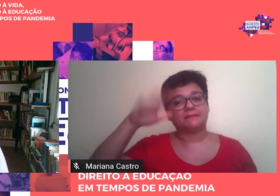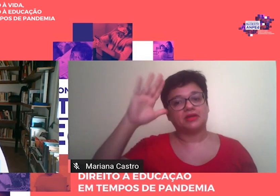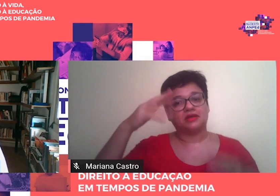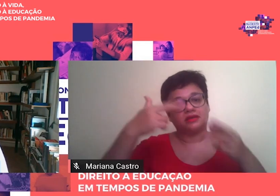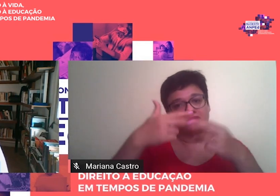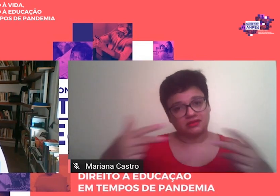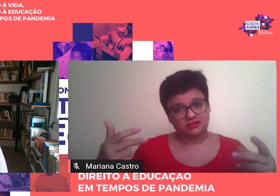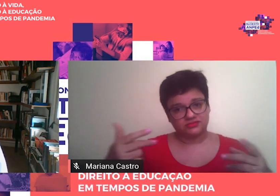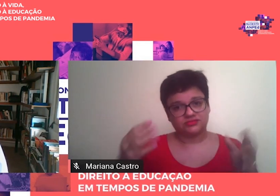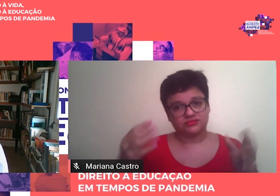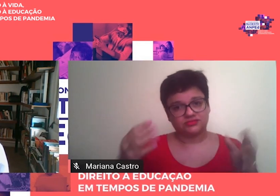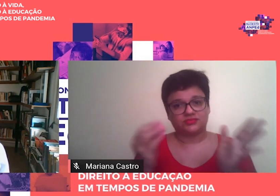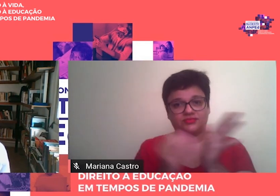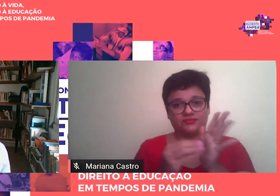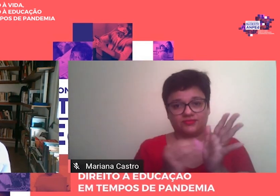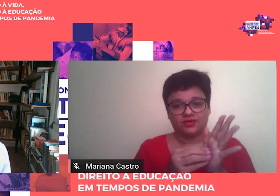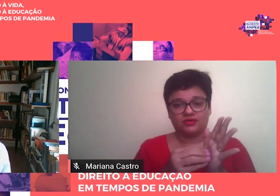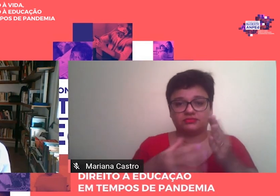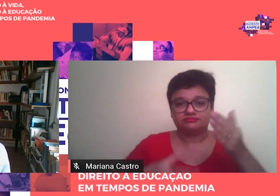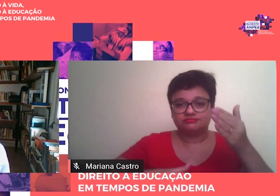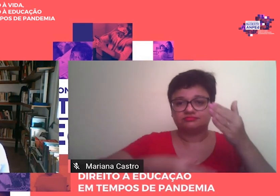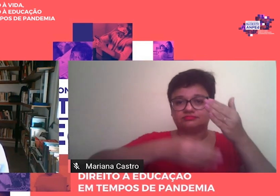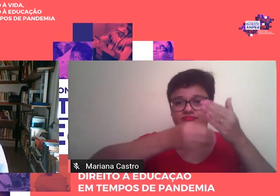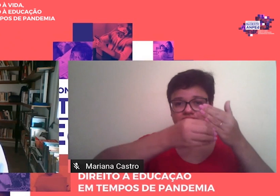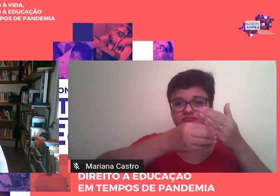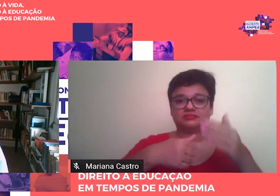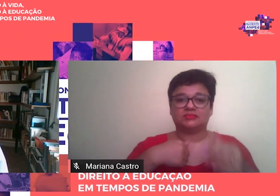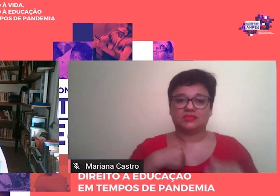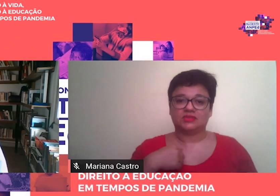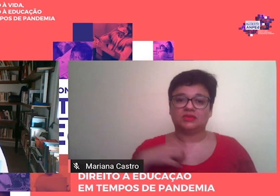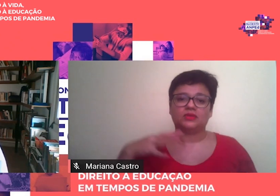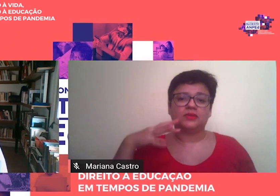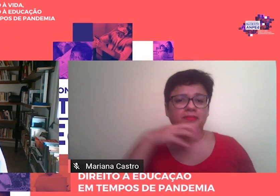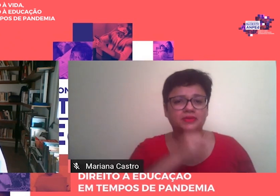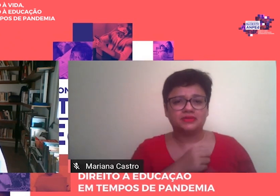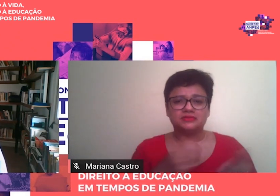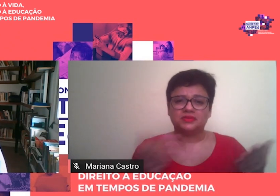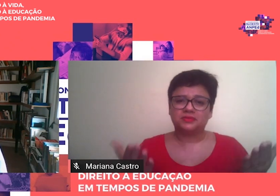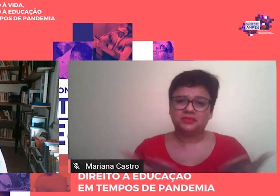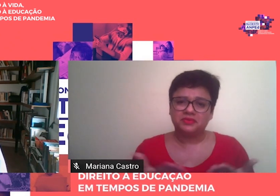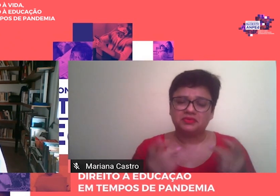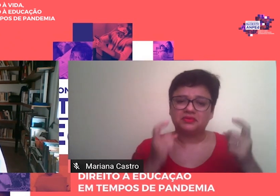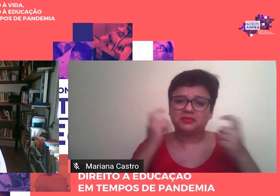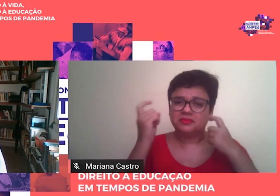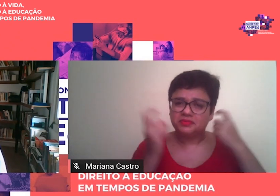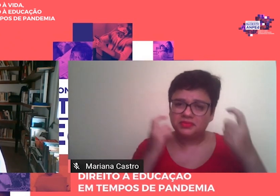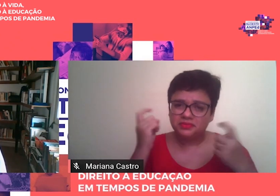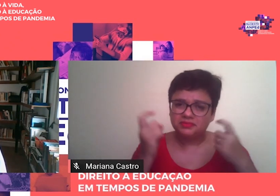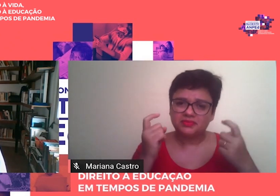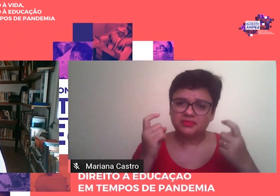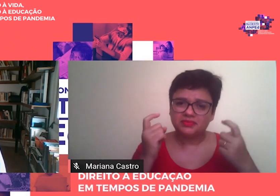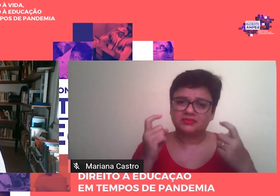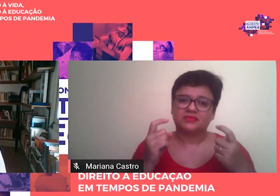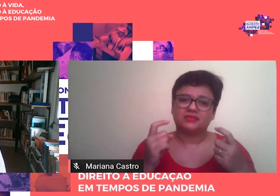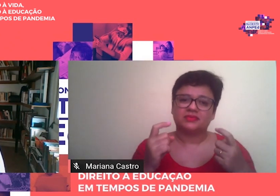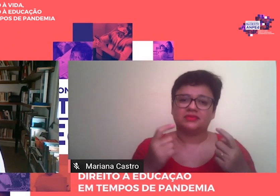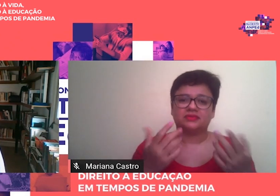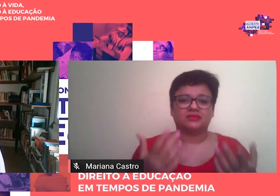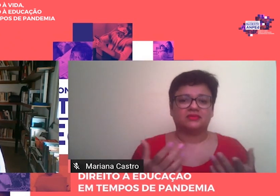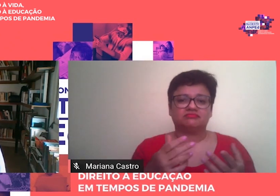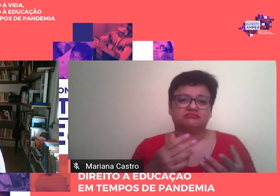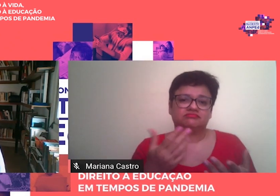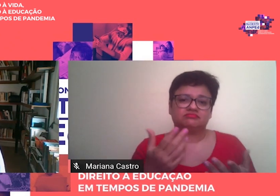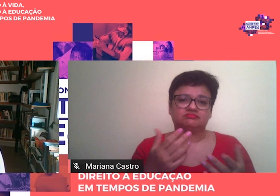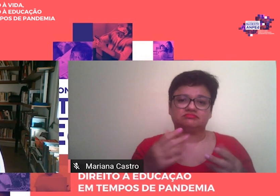por eles. No entanto, eu vejo agora que essa preocupação era improcedente, pois, com